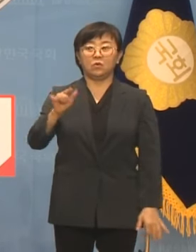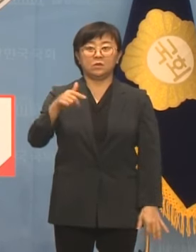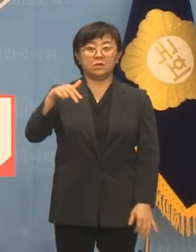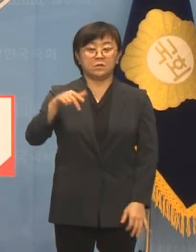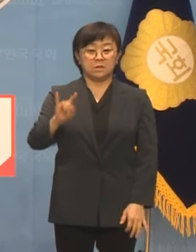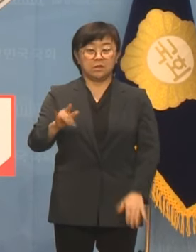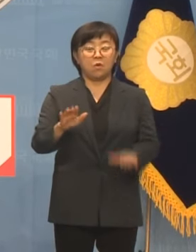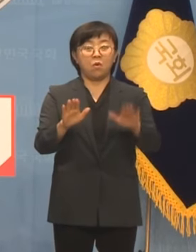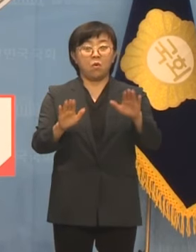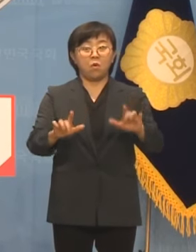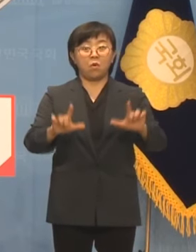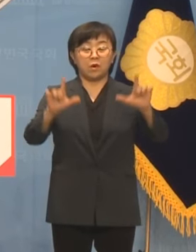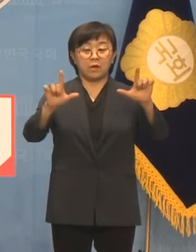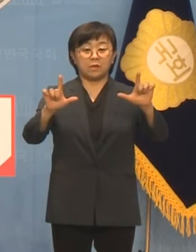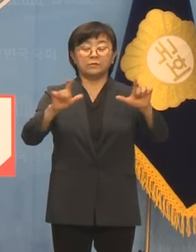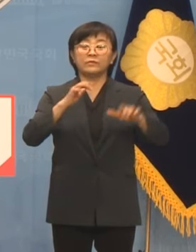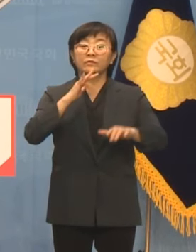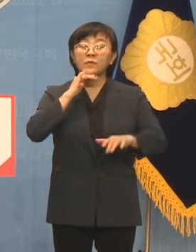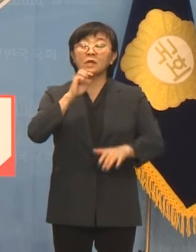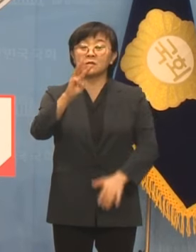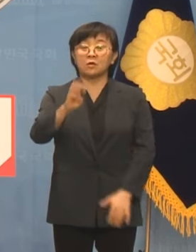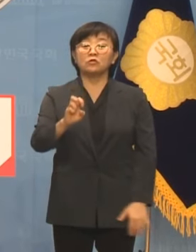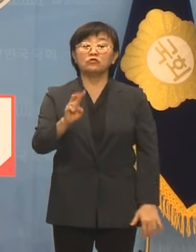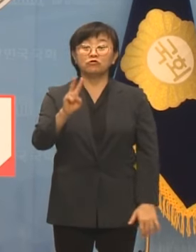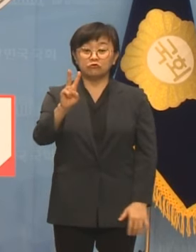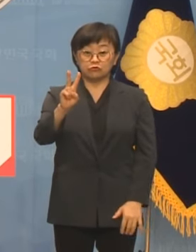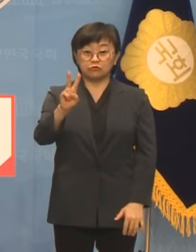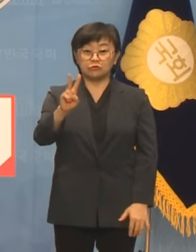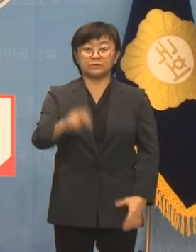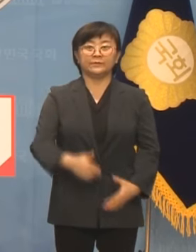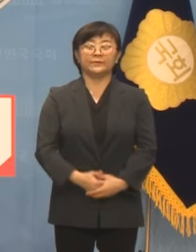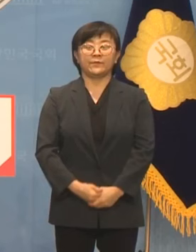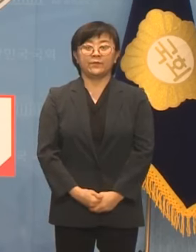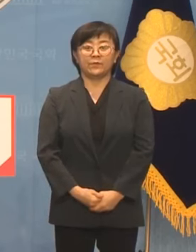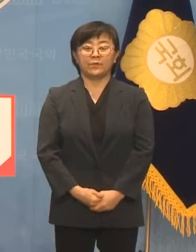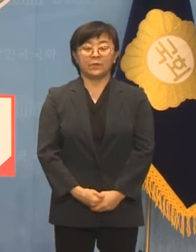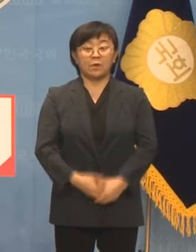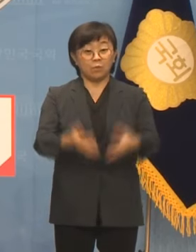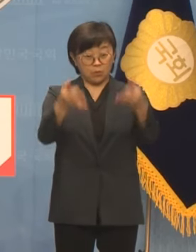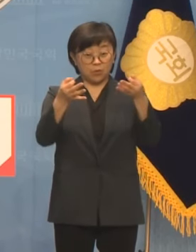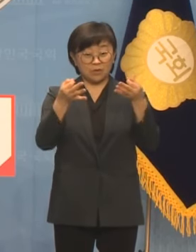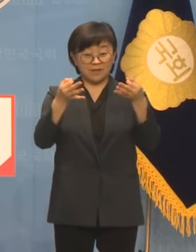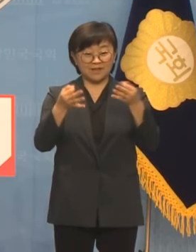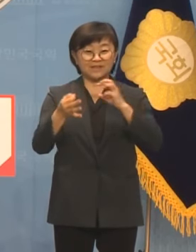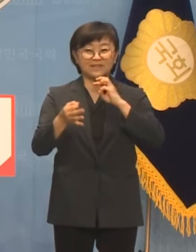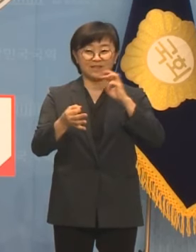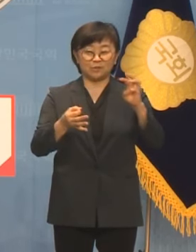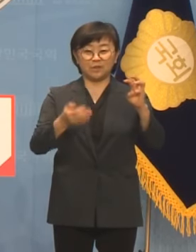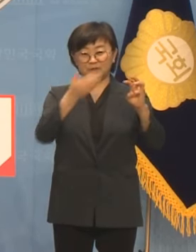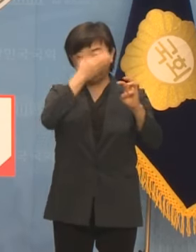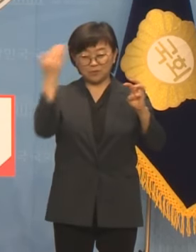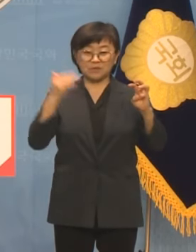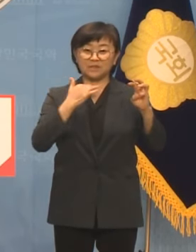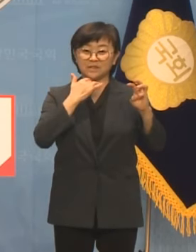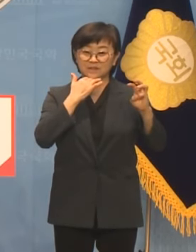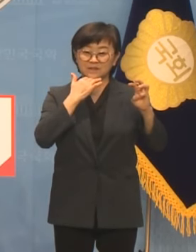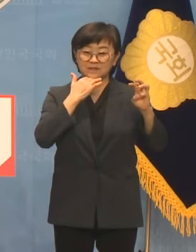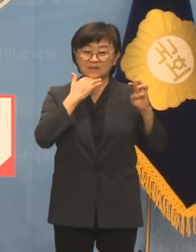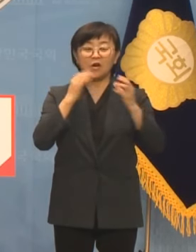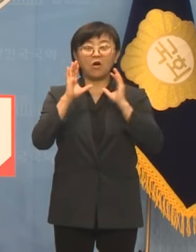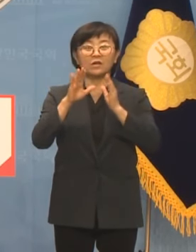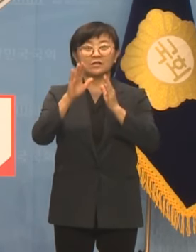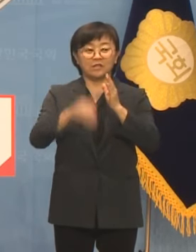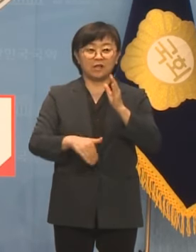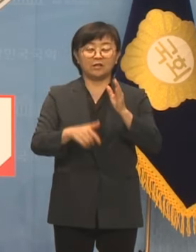저는 올해로 32세가 됩니다. 한눈에 봐도 30대 초반의 젊은 나이에 어릴 적